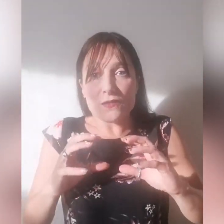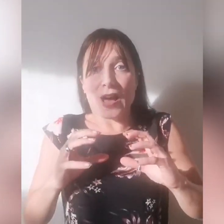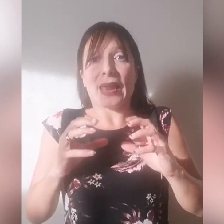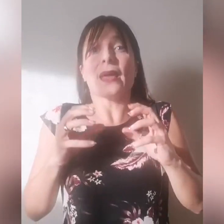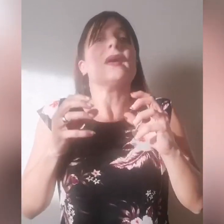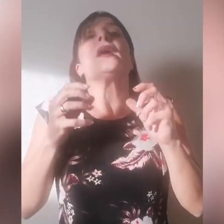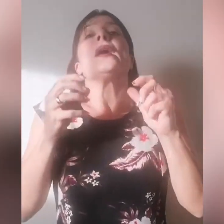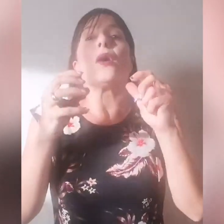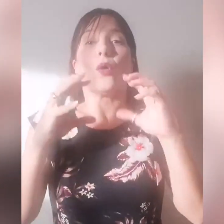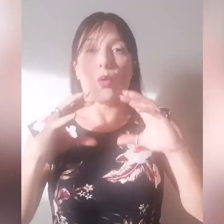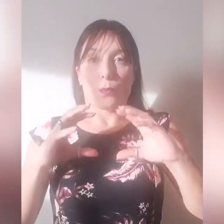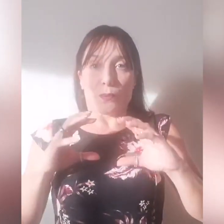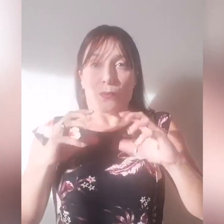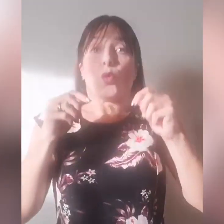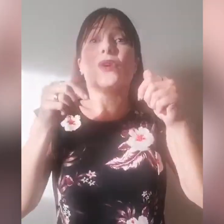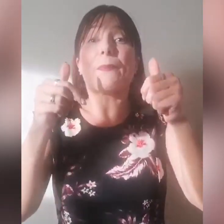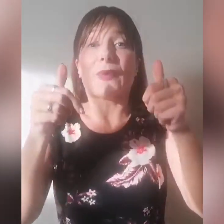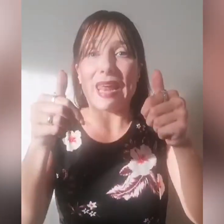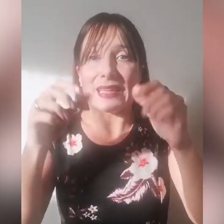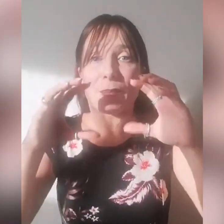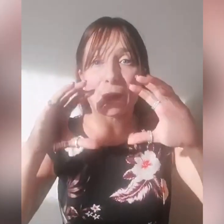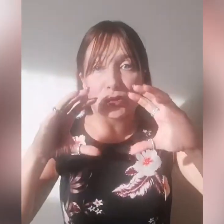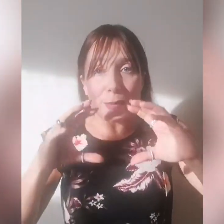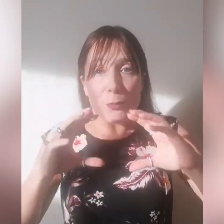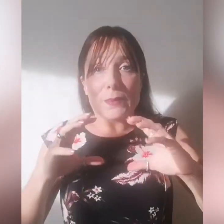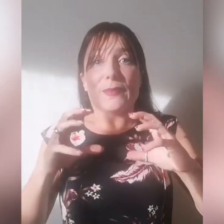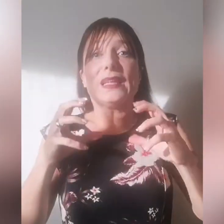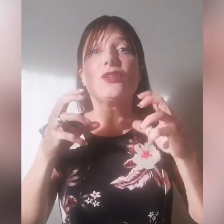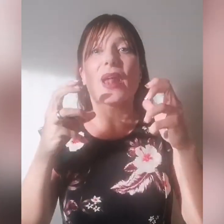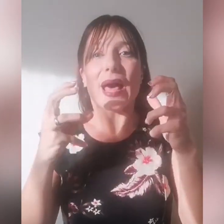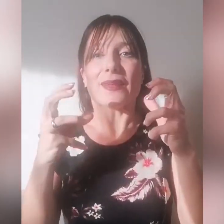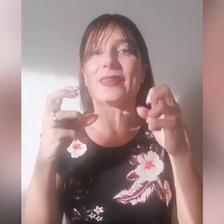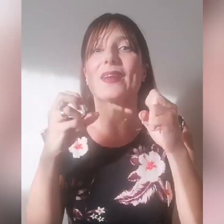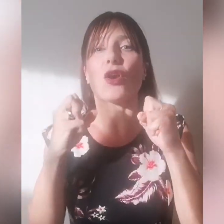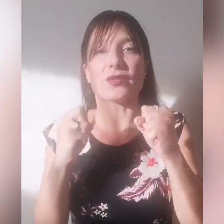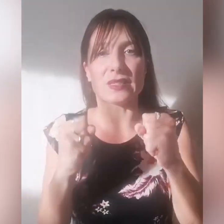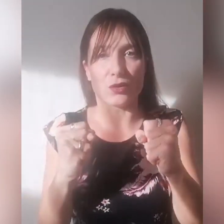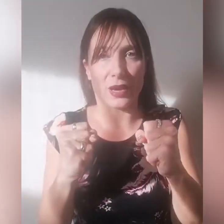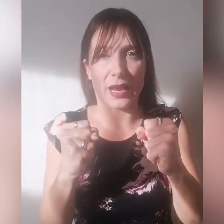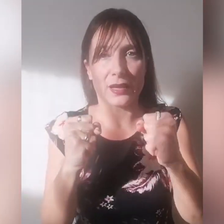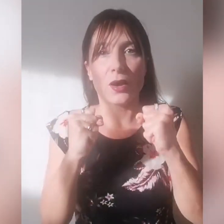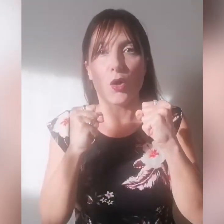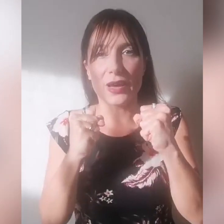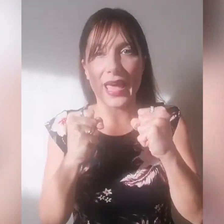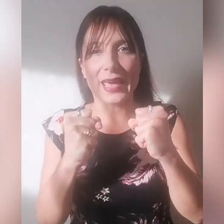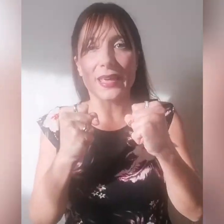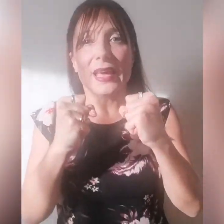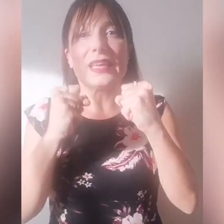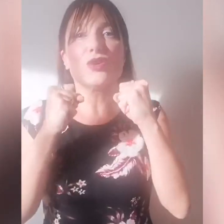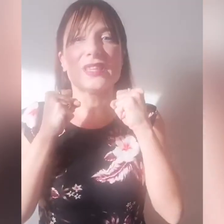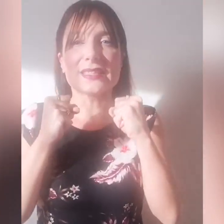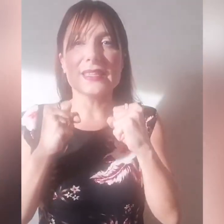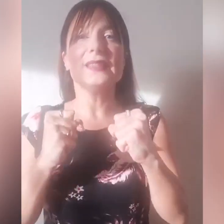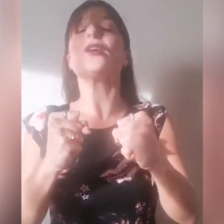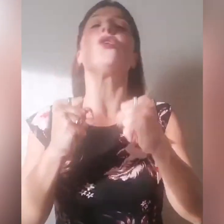fare un upgrade, per poter poi migliorare e dire no, Signore, ok, io desidero